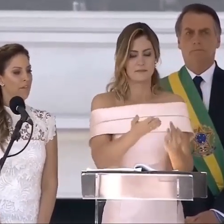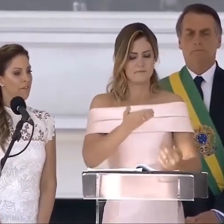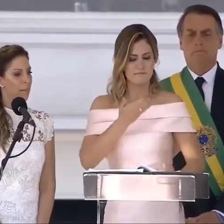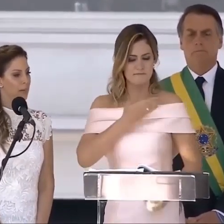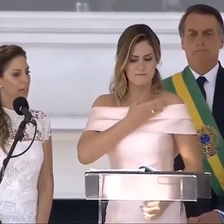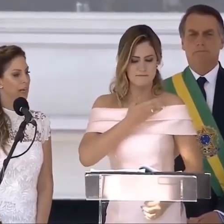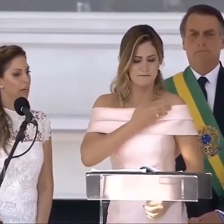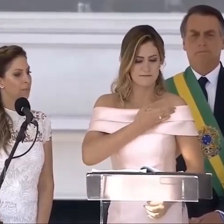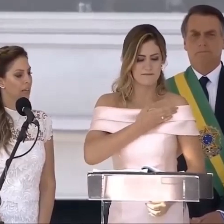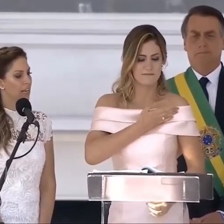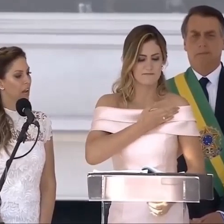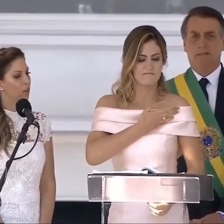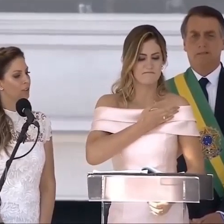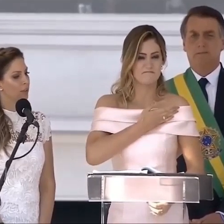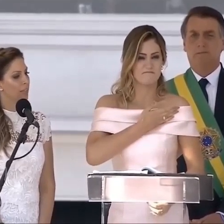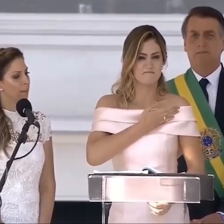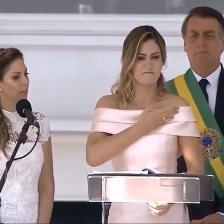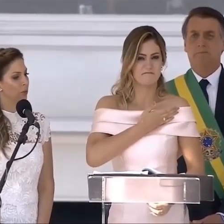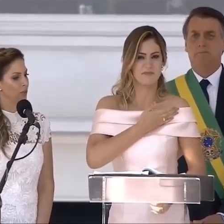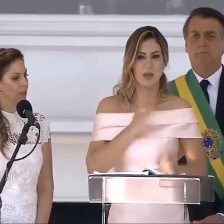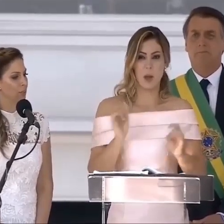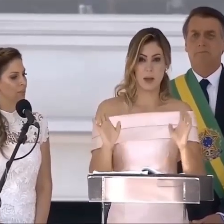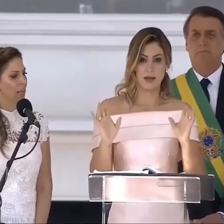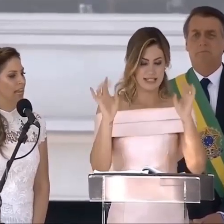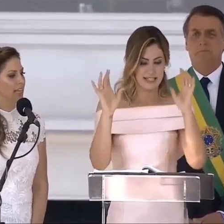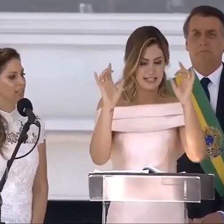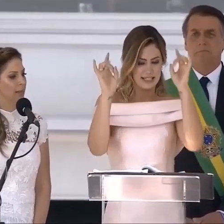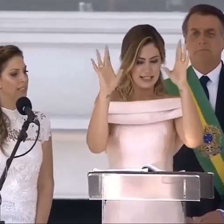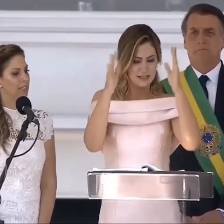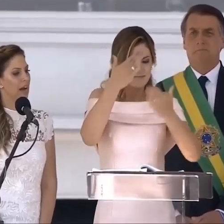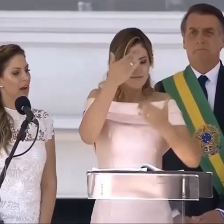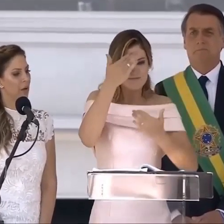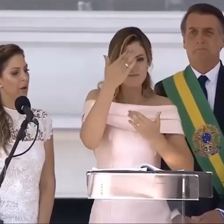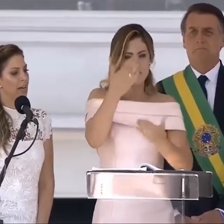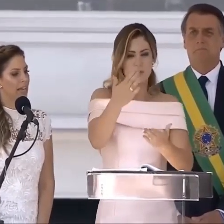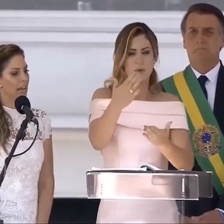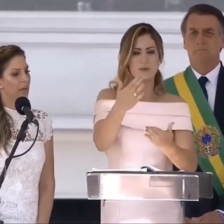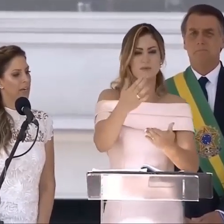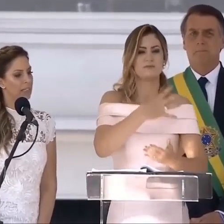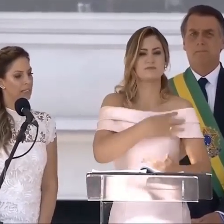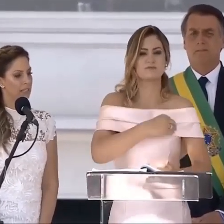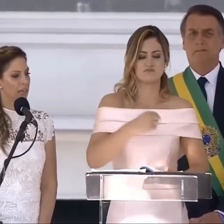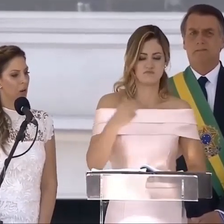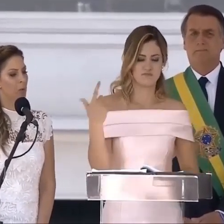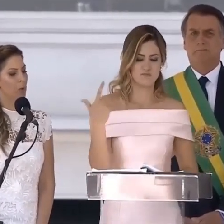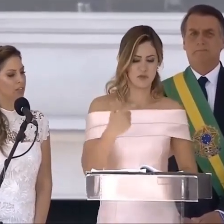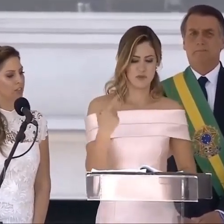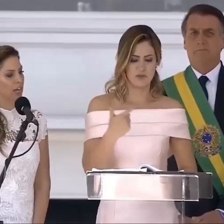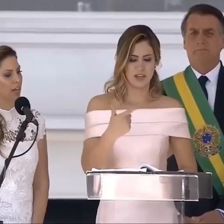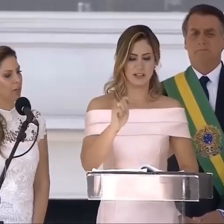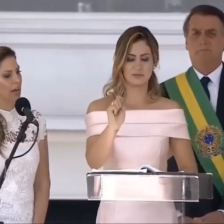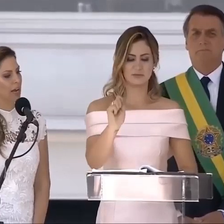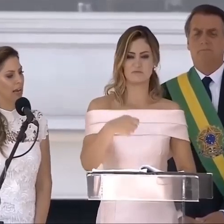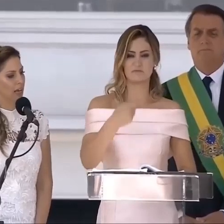família e aos meus amigos. Em especial, quero agradecer ao meu enteado Carlos